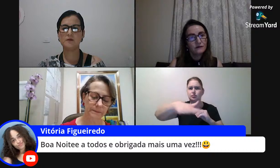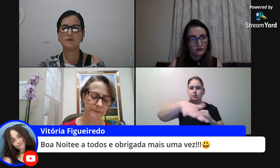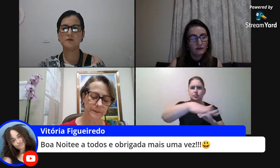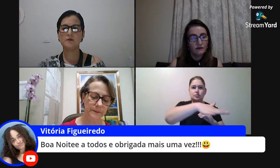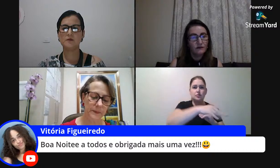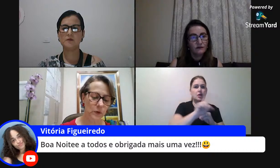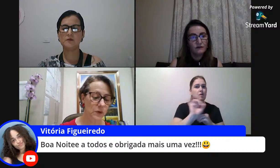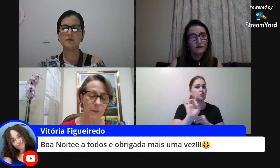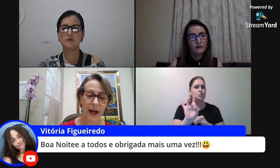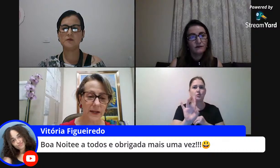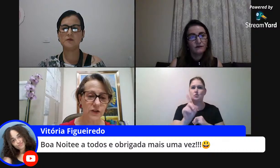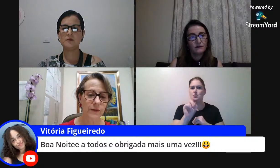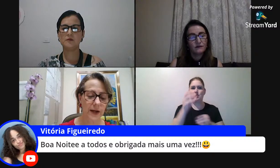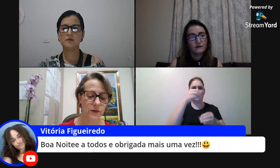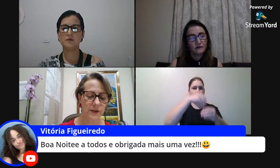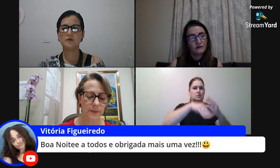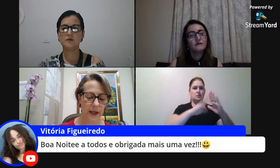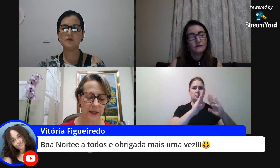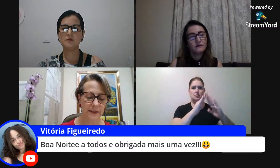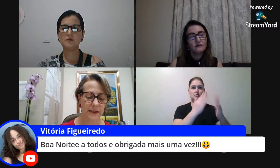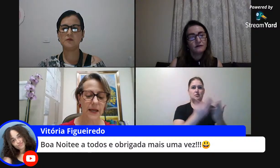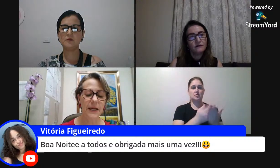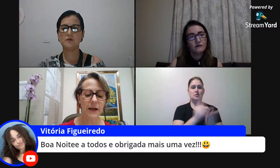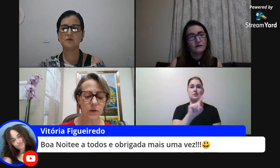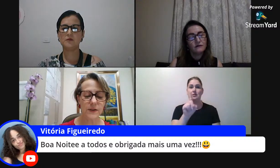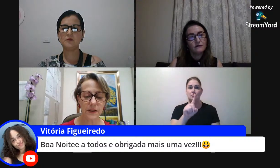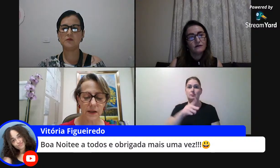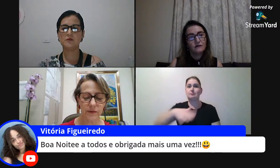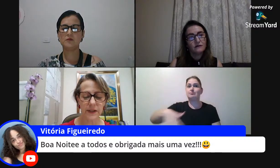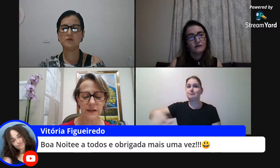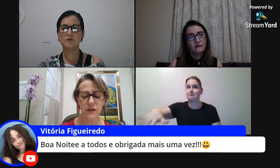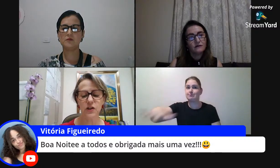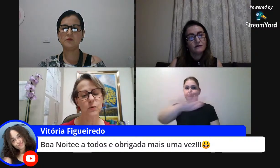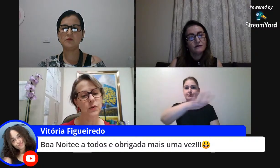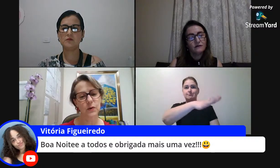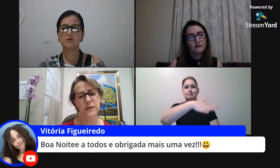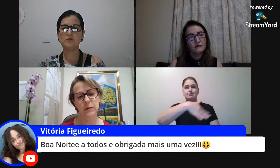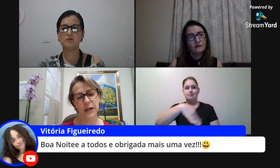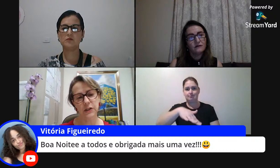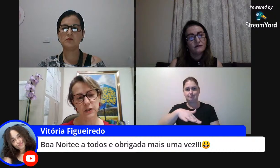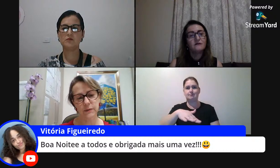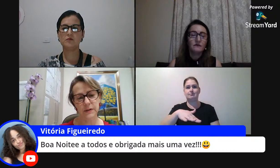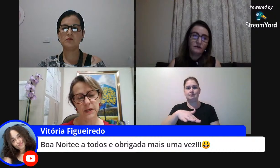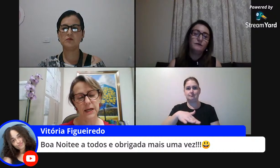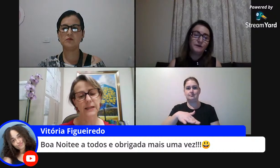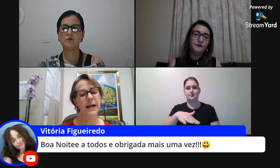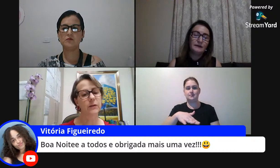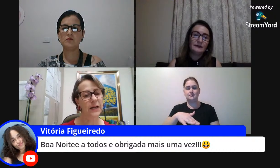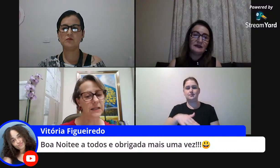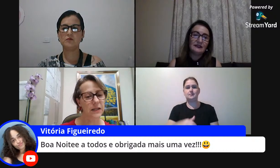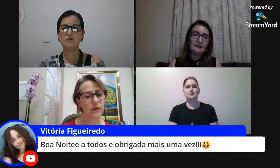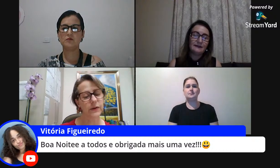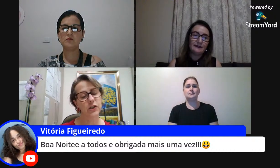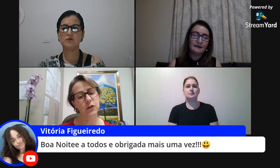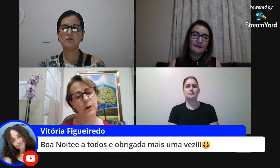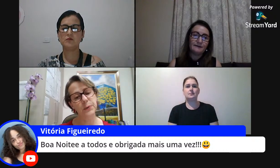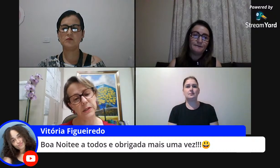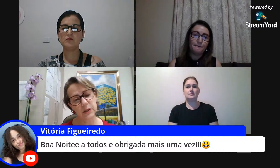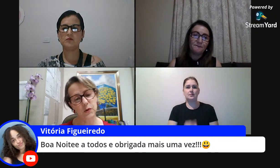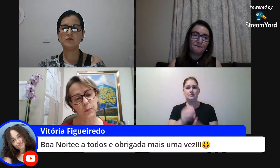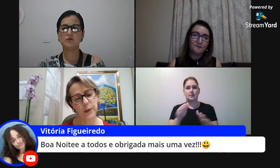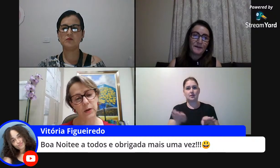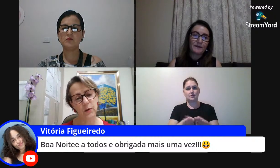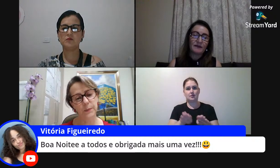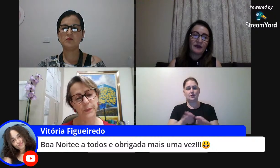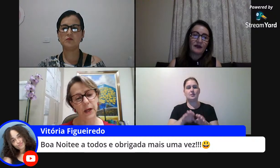escola nos mais diversos ambientes inclusive nas instituições educativas da educação infantil